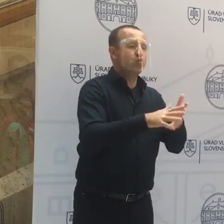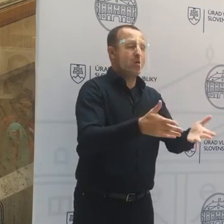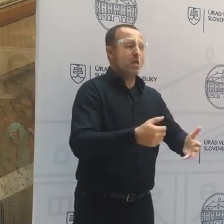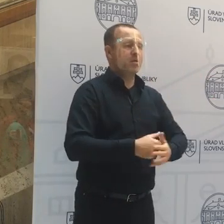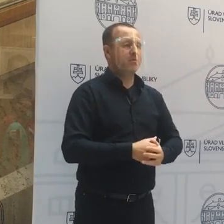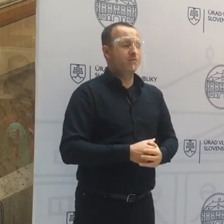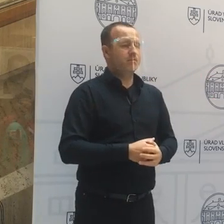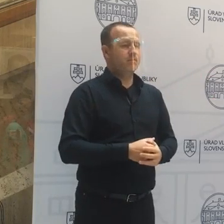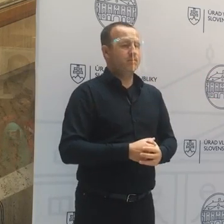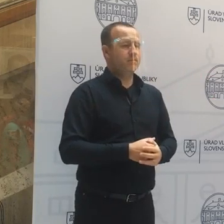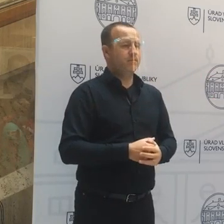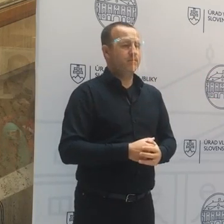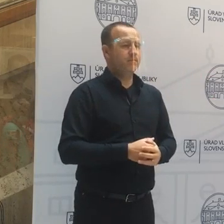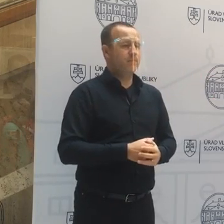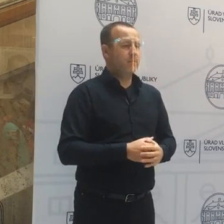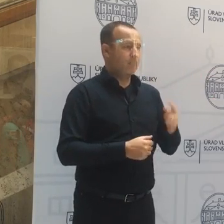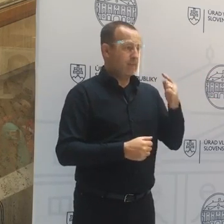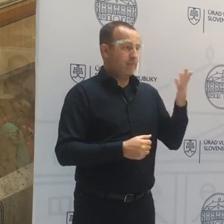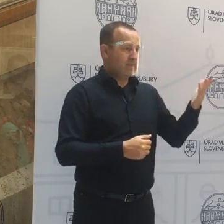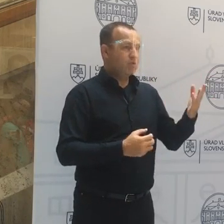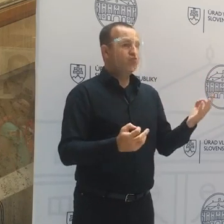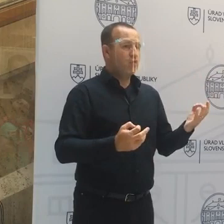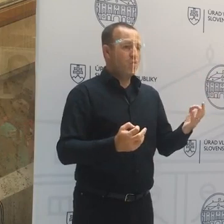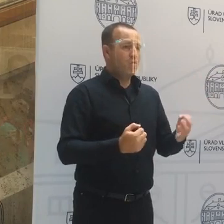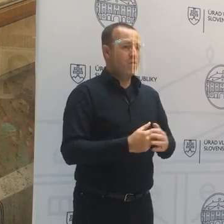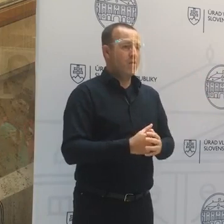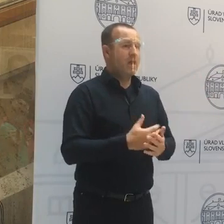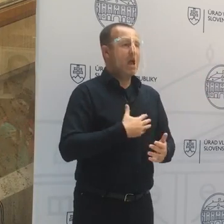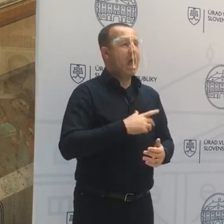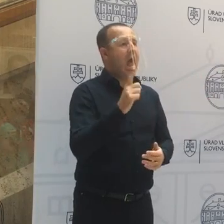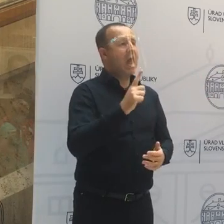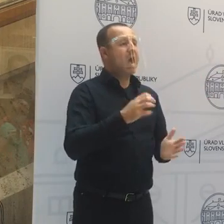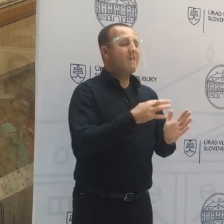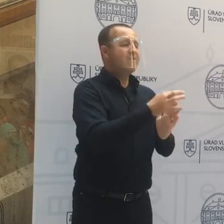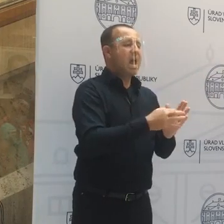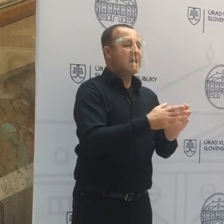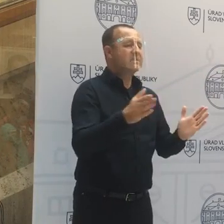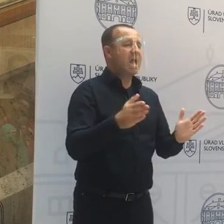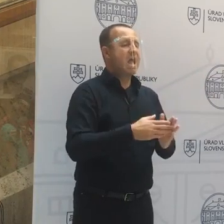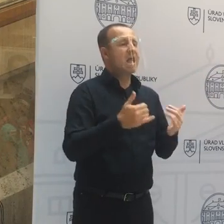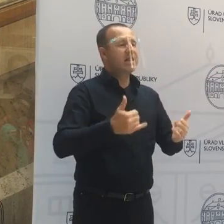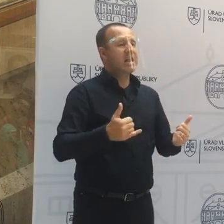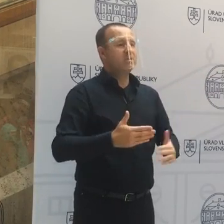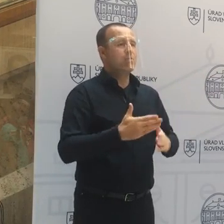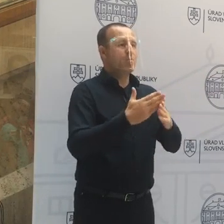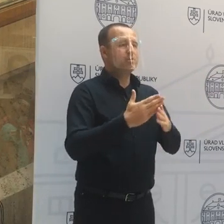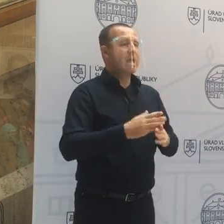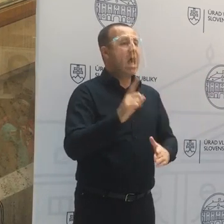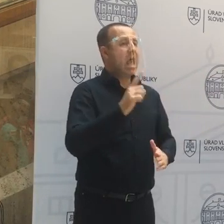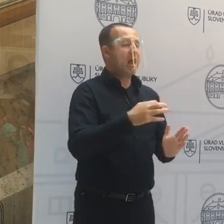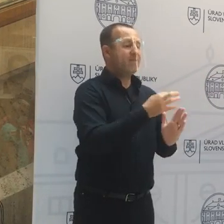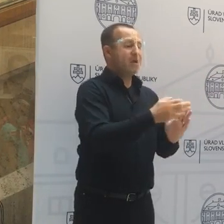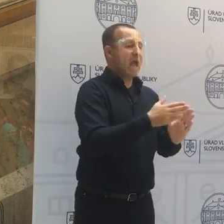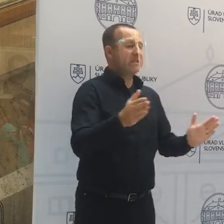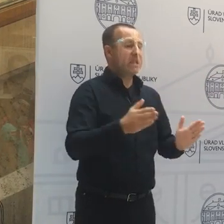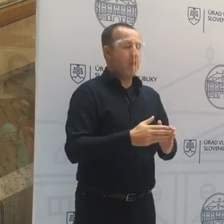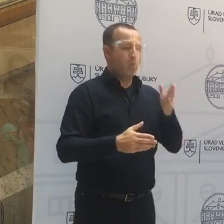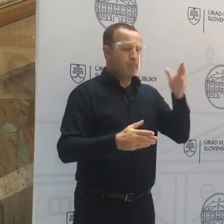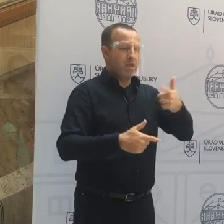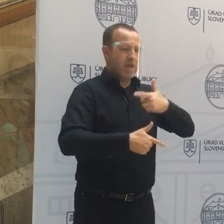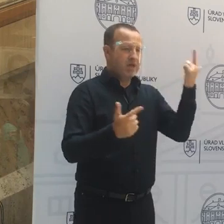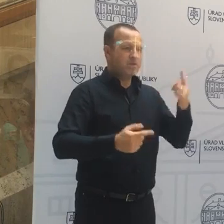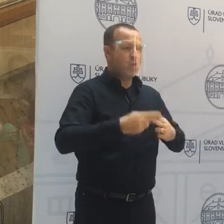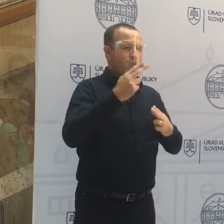raz... Takto, že myslíte, že teraz čo? Že v jakéj sme fáze tej pomoci? V jakéj sme fáze pomoci to bude zrejme. Pretože na konci